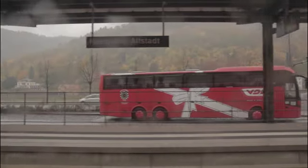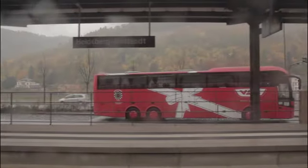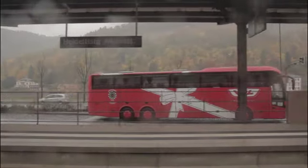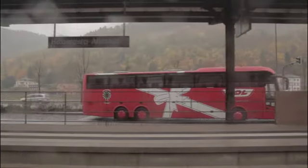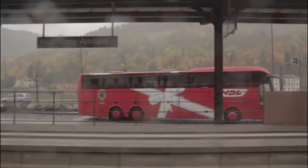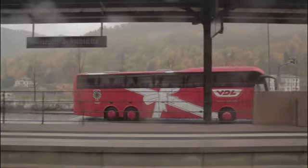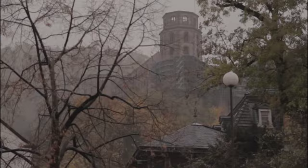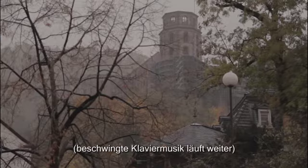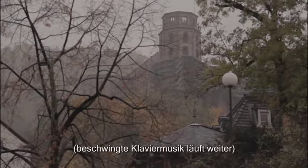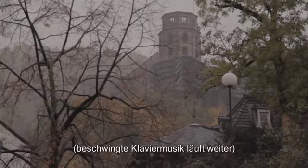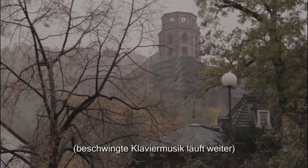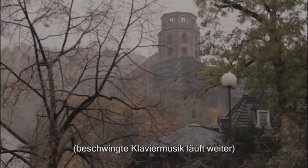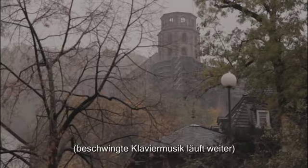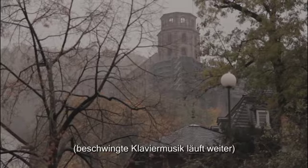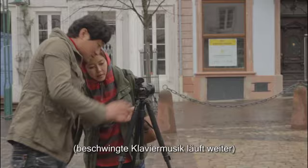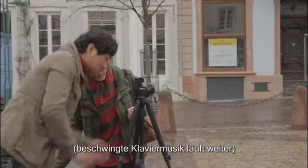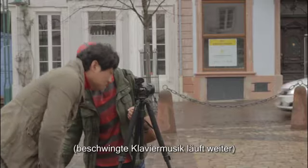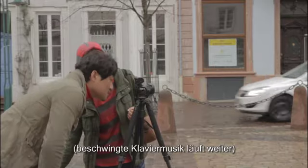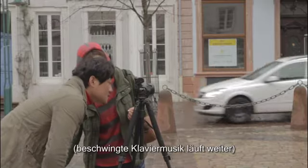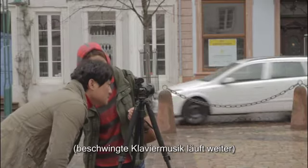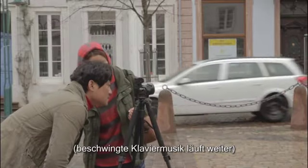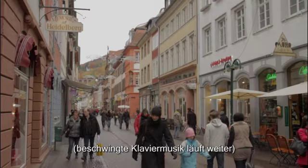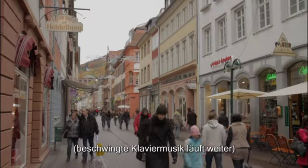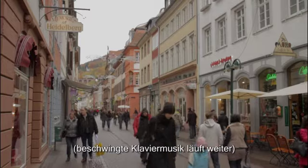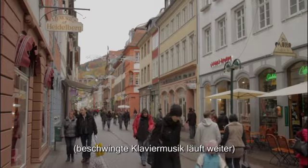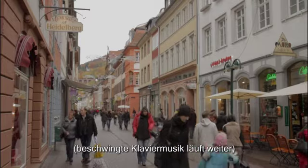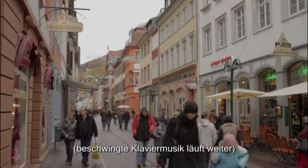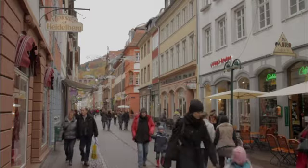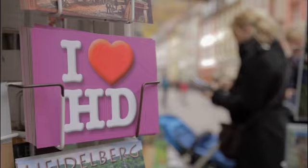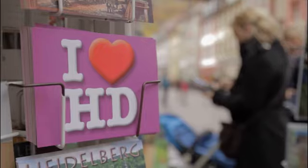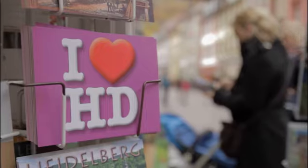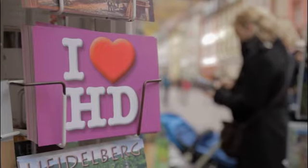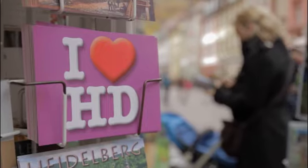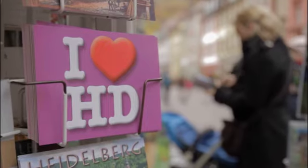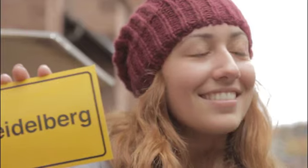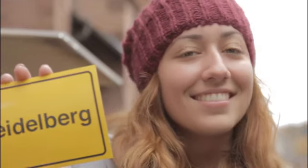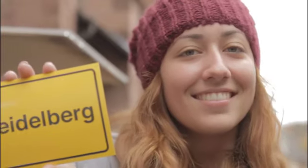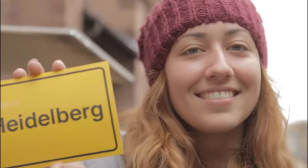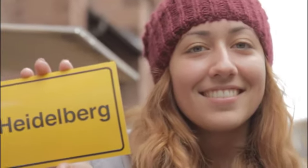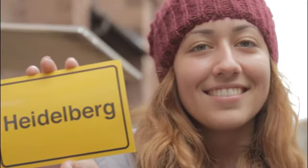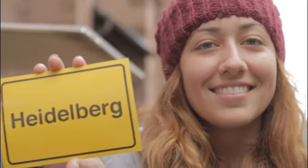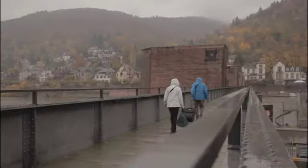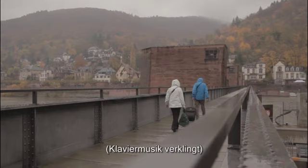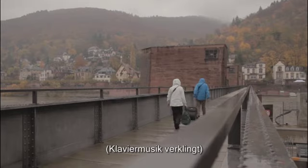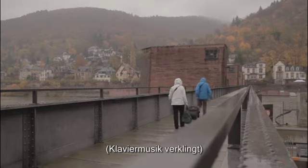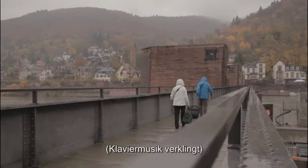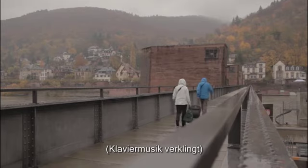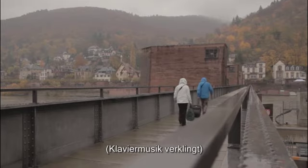Heidelberg-Altstadt. Ein Blick zum Heidelberger Schloss und in die Fußgängerzone mit Geschäften. Im Kulturhaus